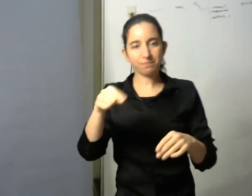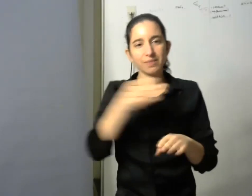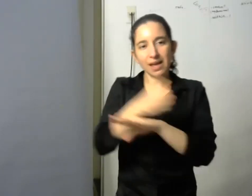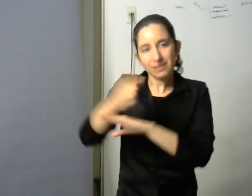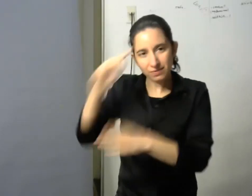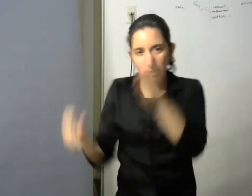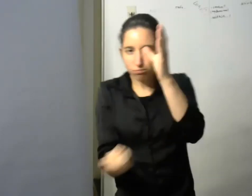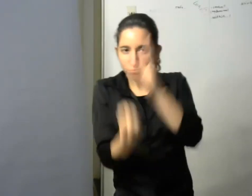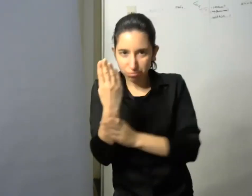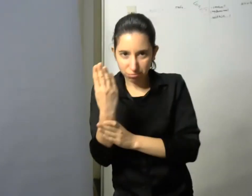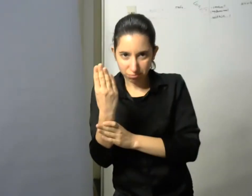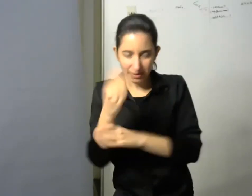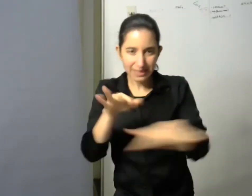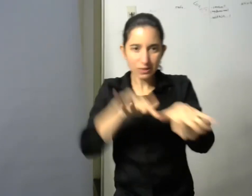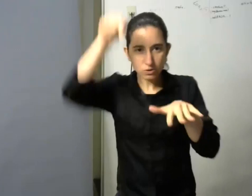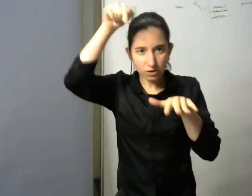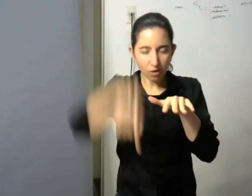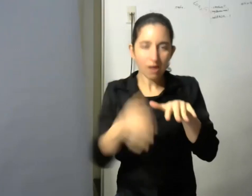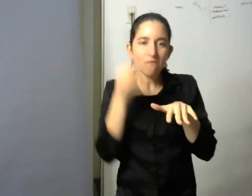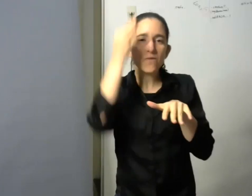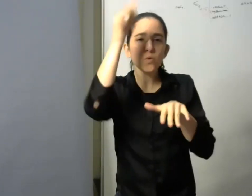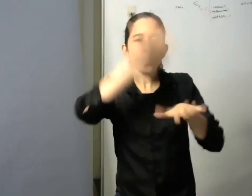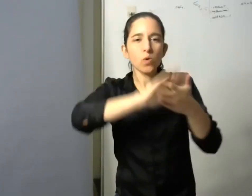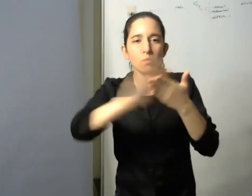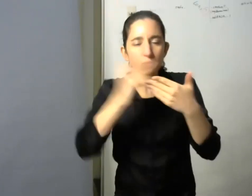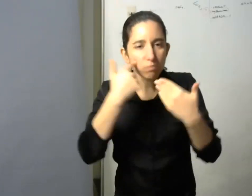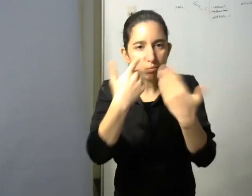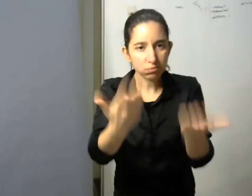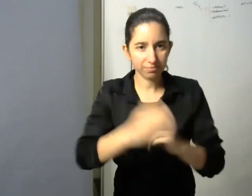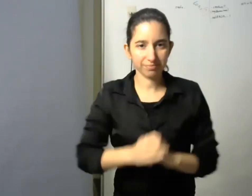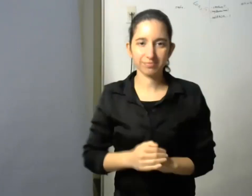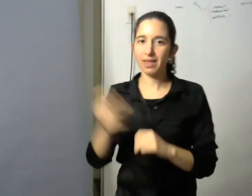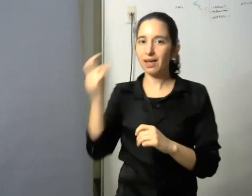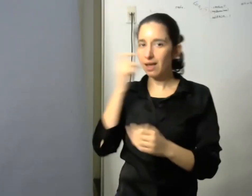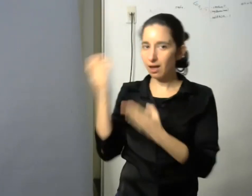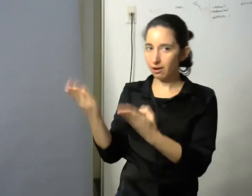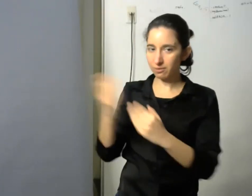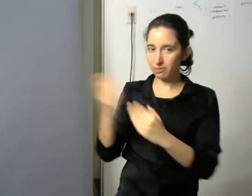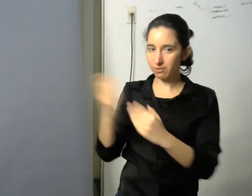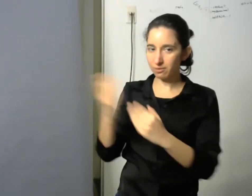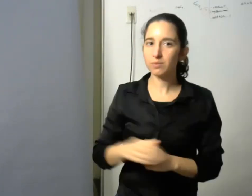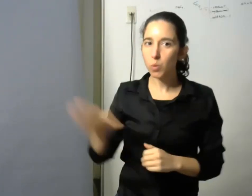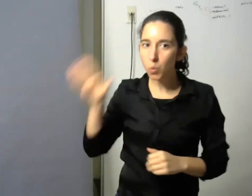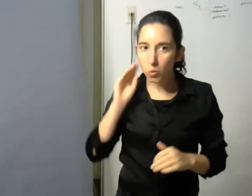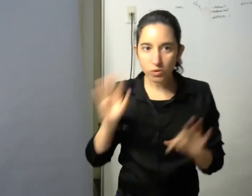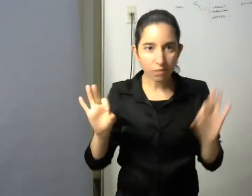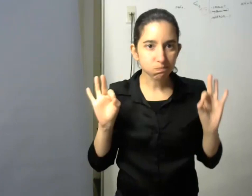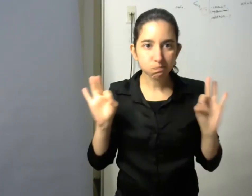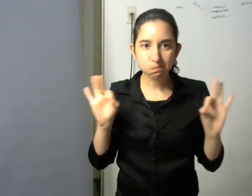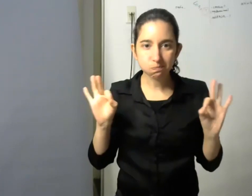bienvenido Carlos te cedo la palabra gracias se escucha bien ahí perfecto Carlos